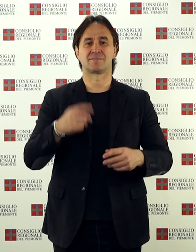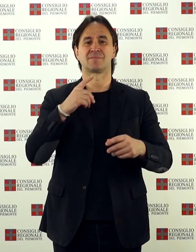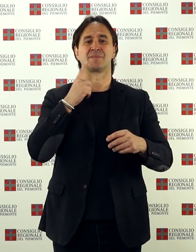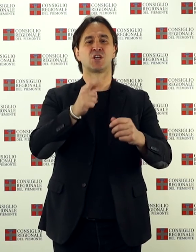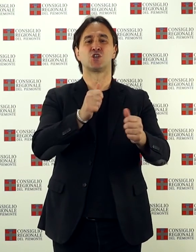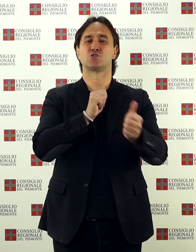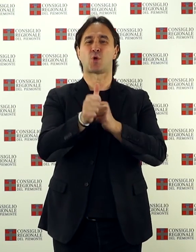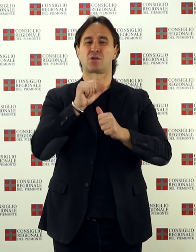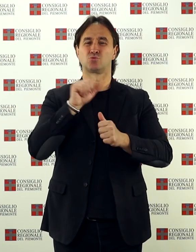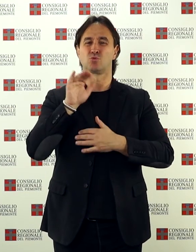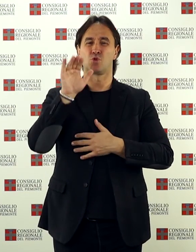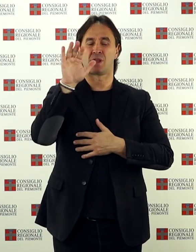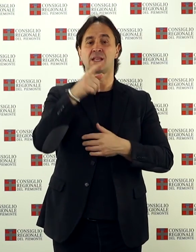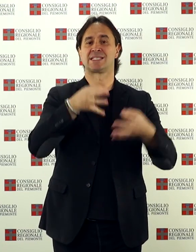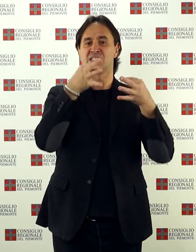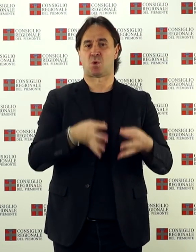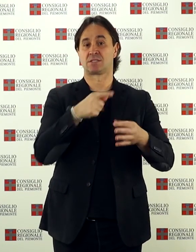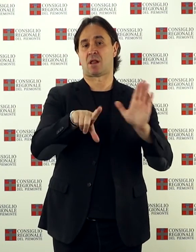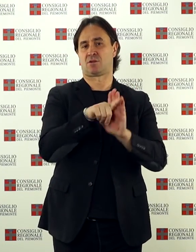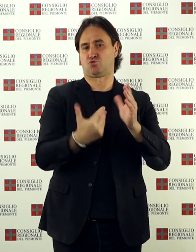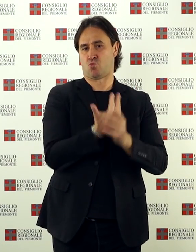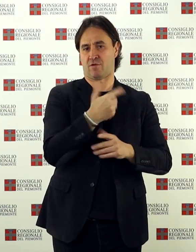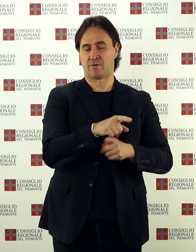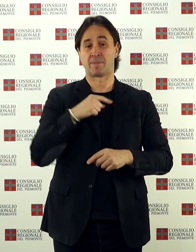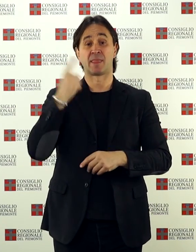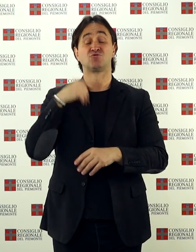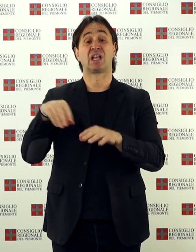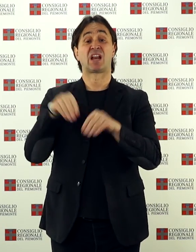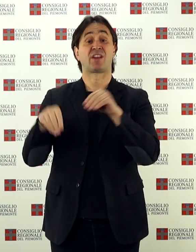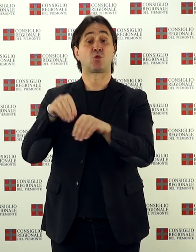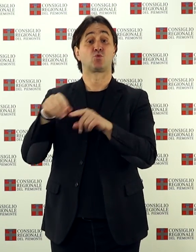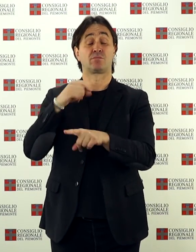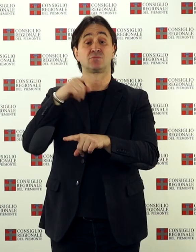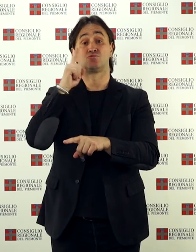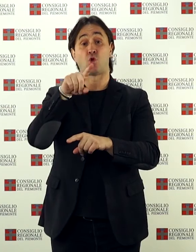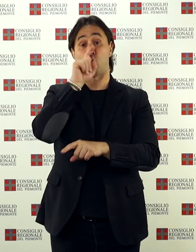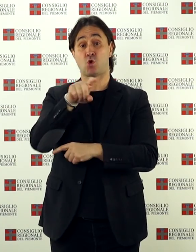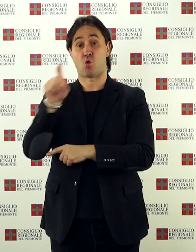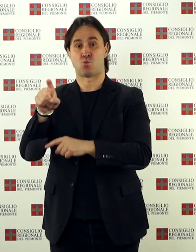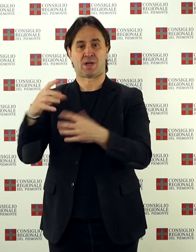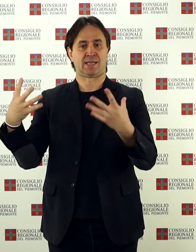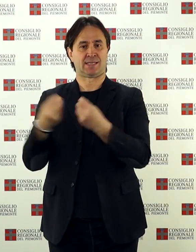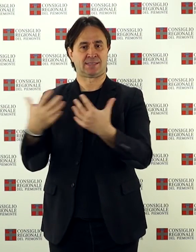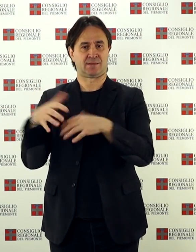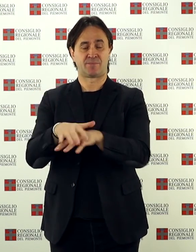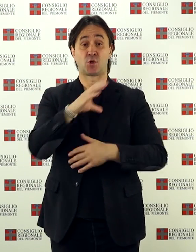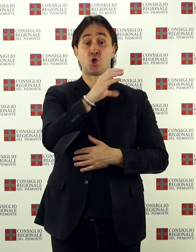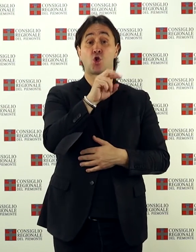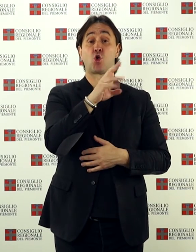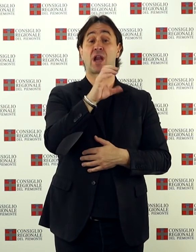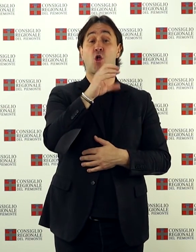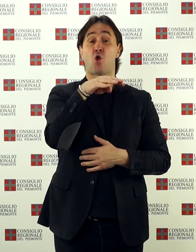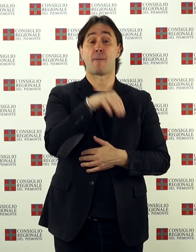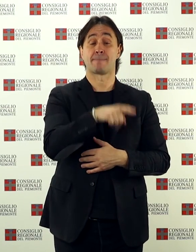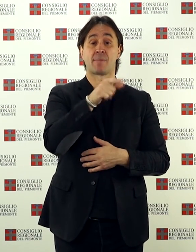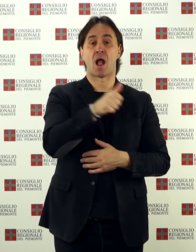Sicurezza degli sport montani, una nuova legge. Referendum per la fusione di due comuni. Il Corecom all